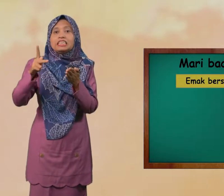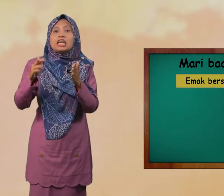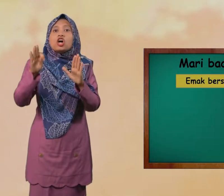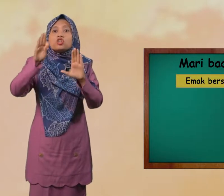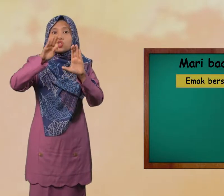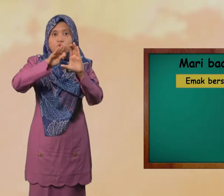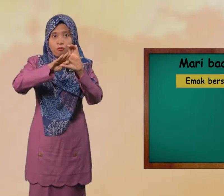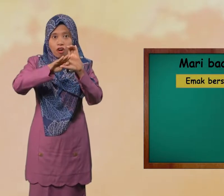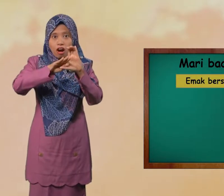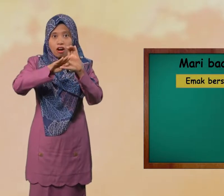Sofa